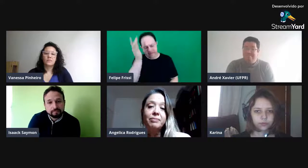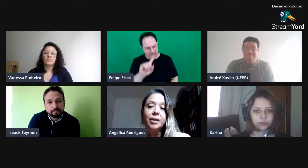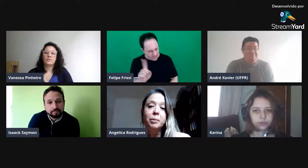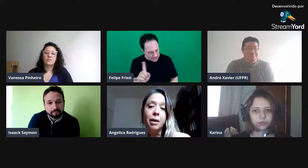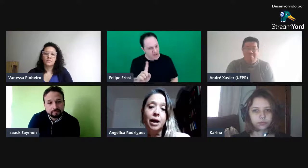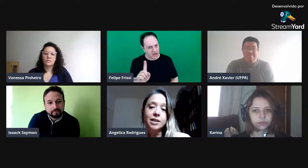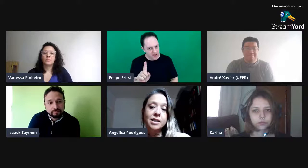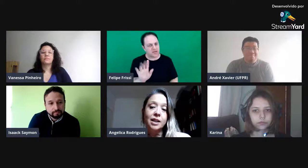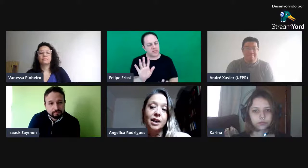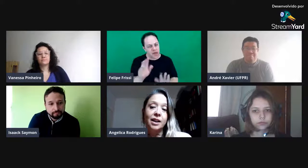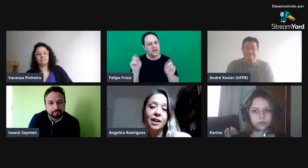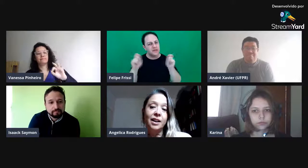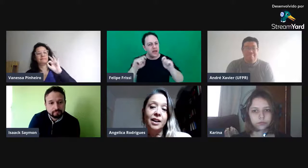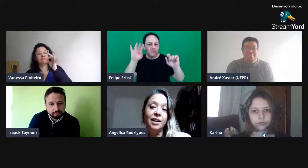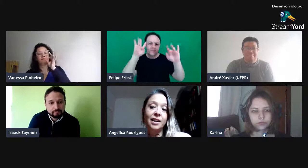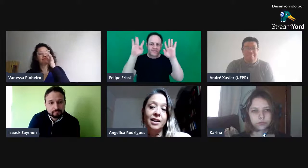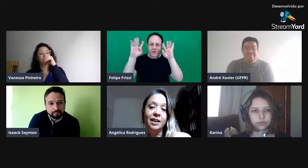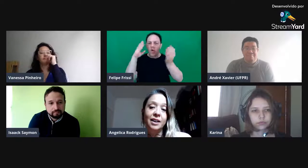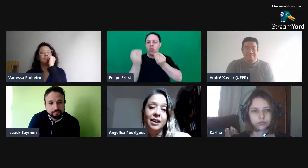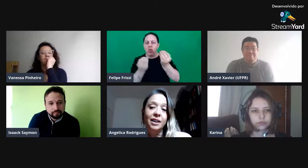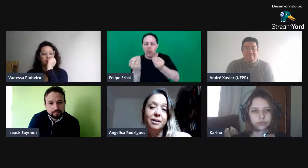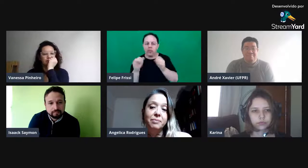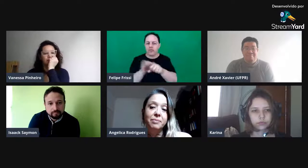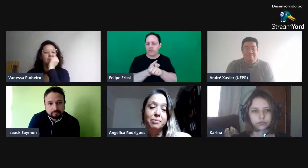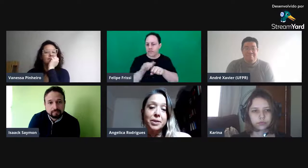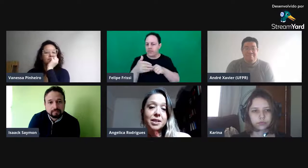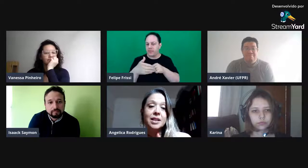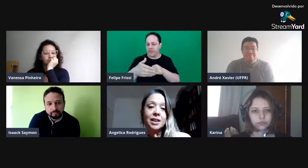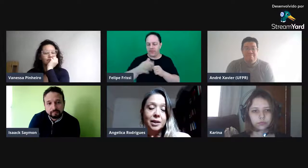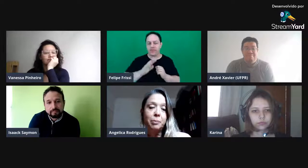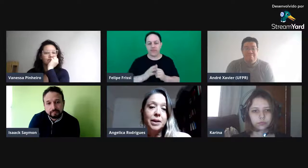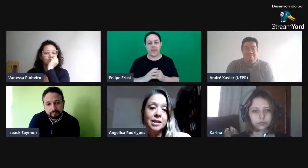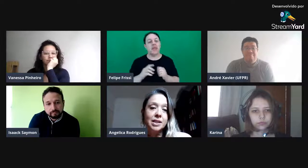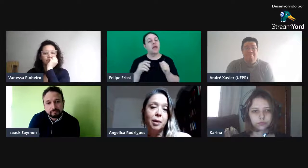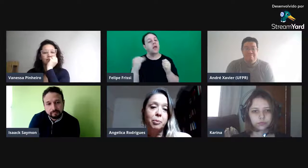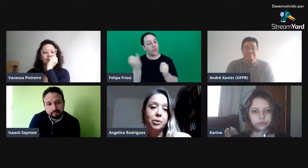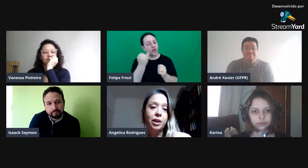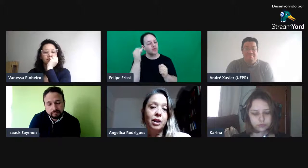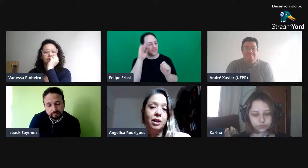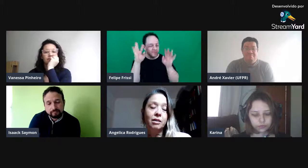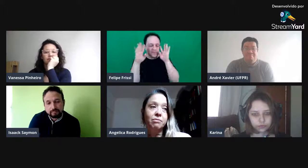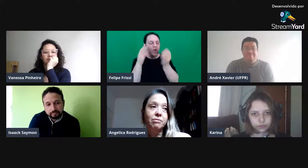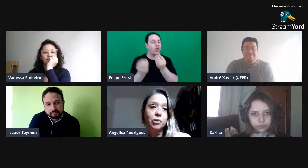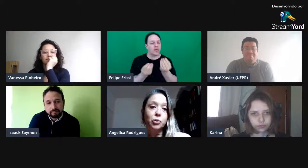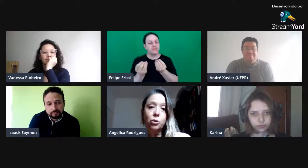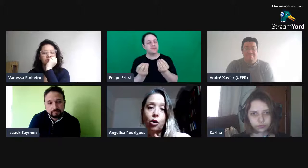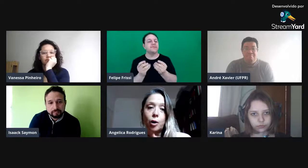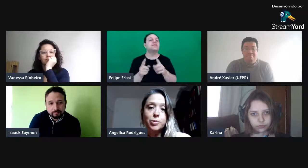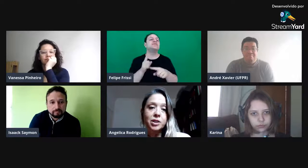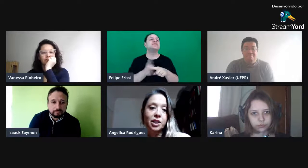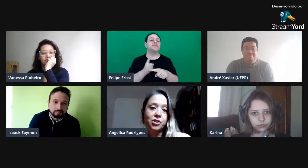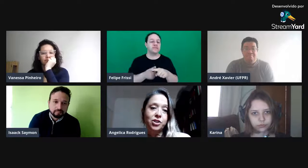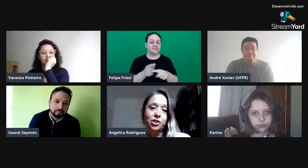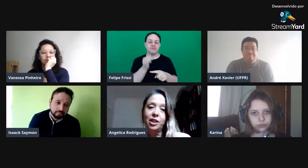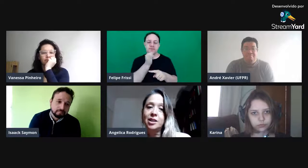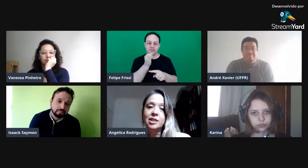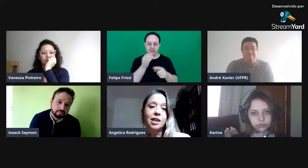mas precisaria pensar, porque no corpus que a gente tem acesso,